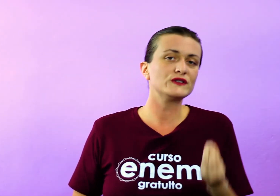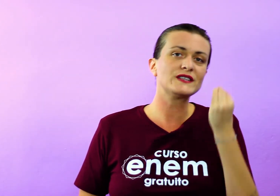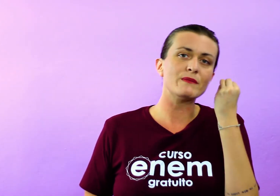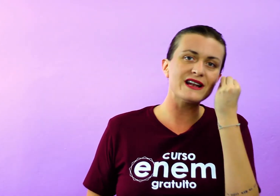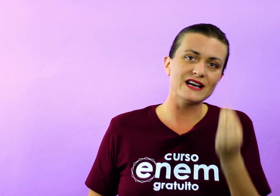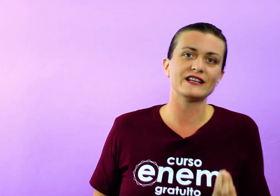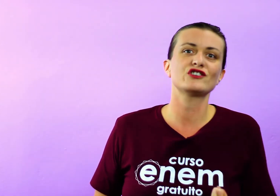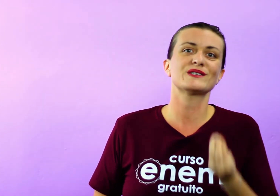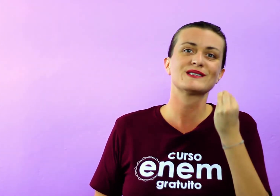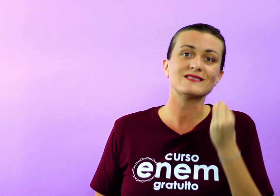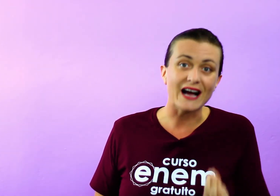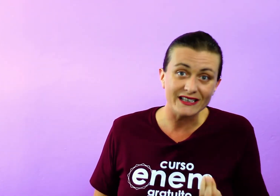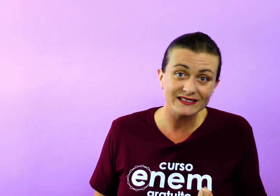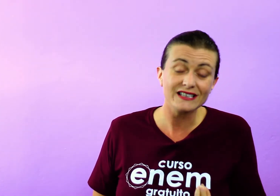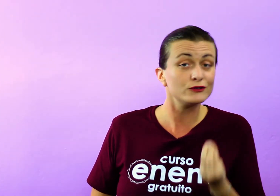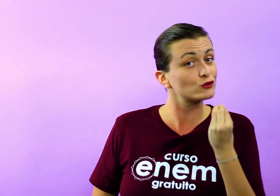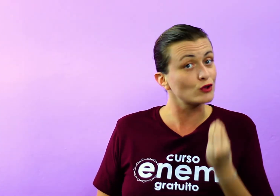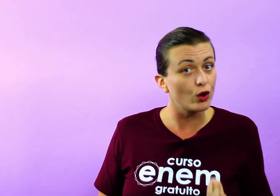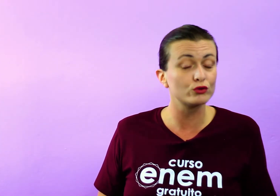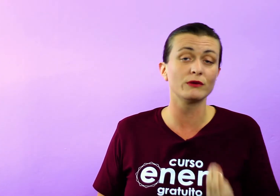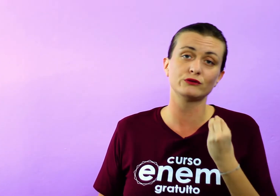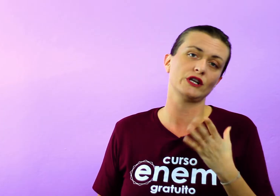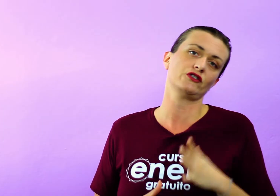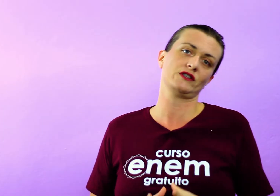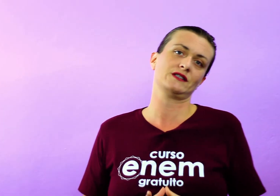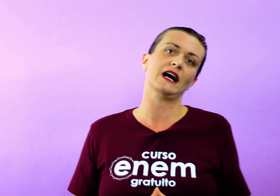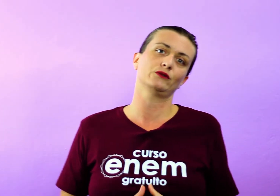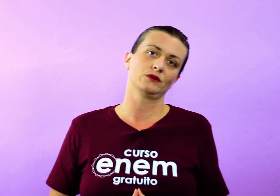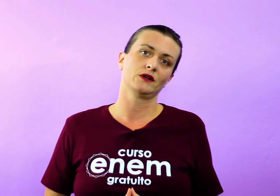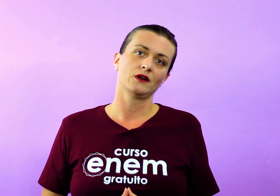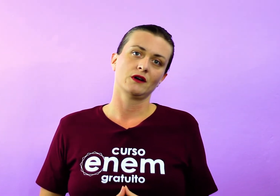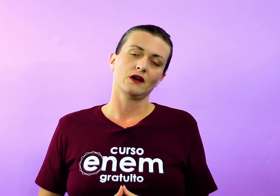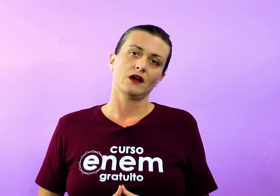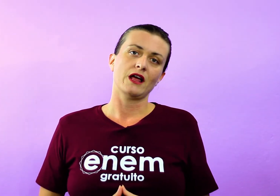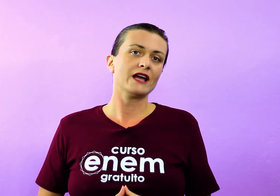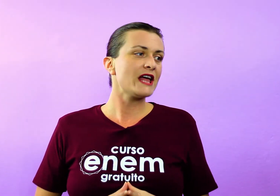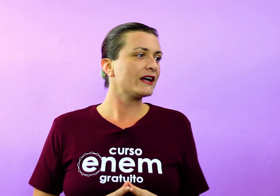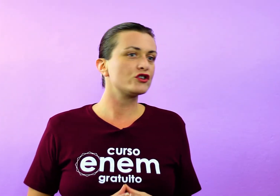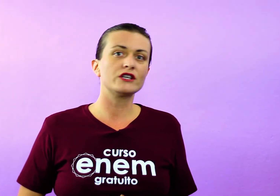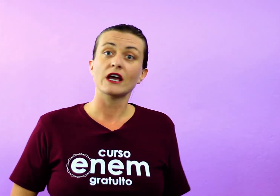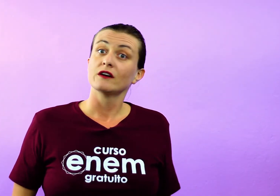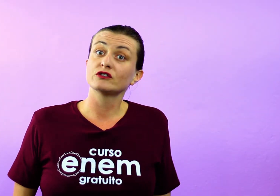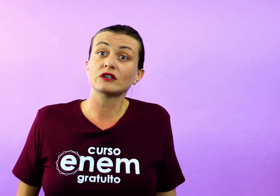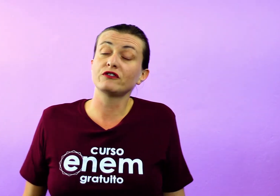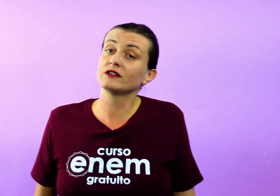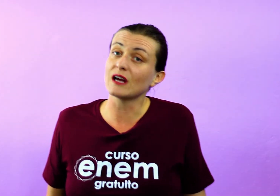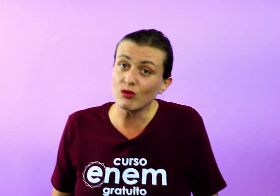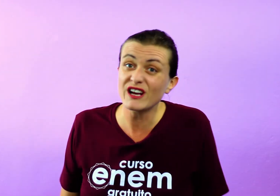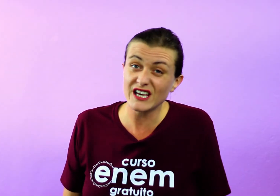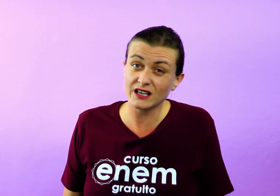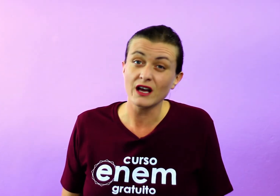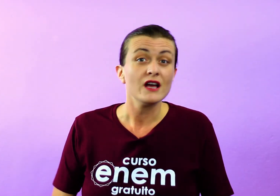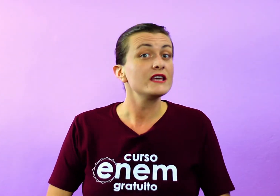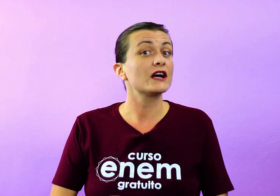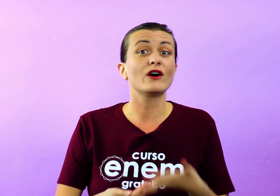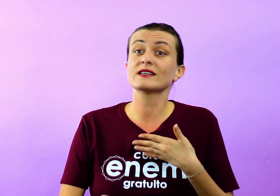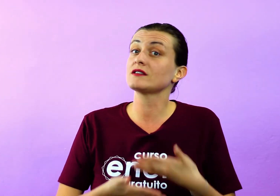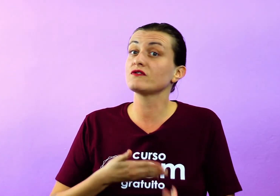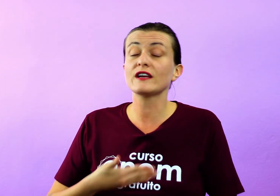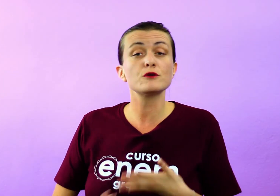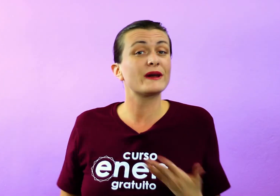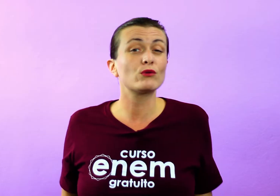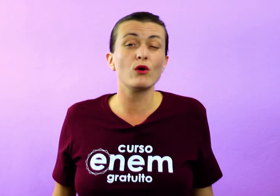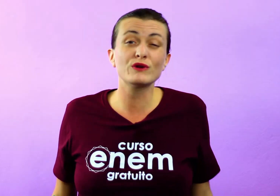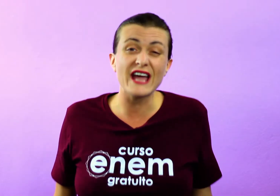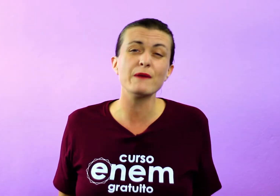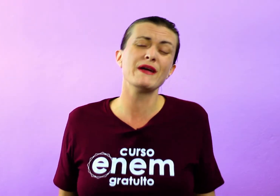quão de semelhante estás e estou do meu triste estado. É a ideia de que você já foi tão rica e agora